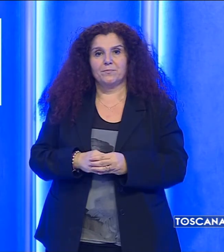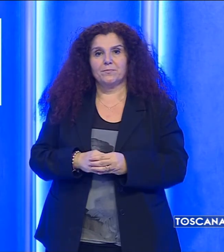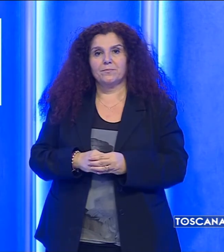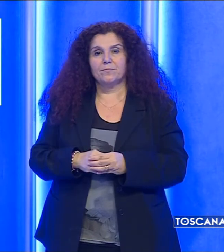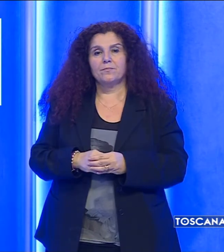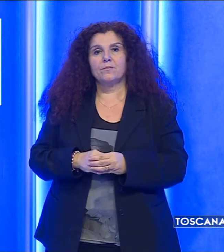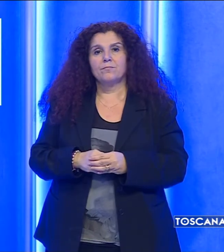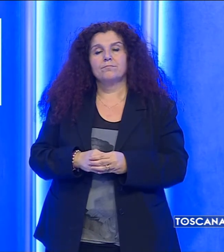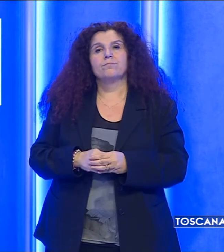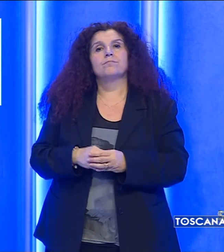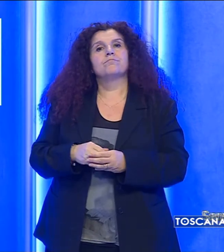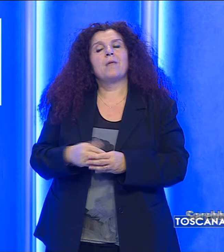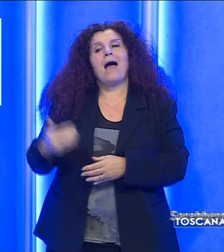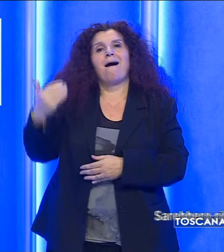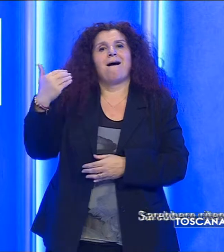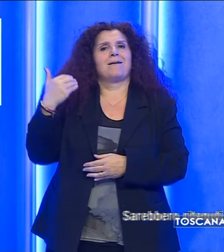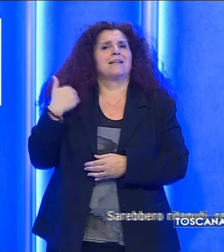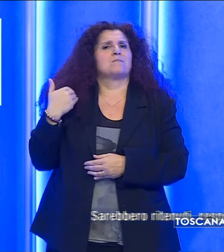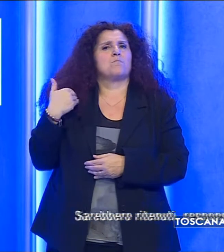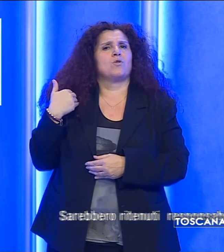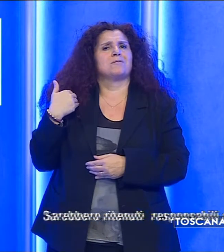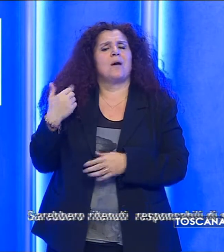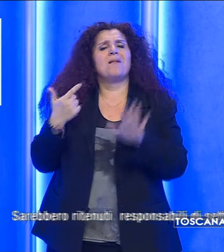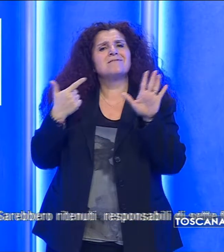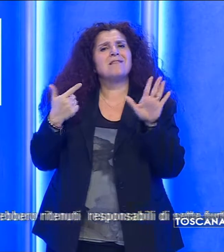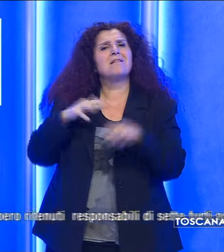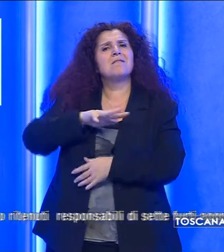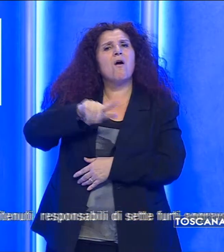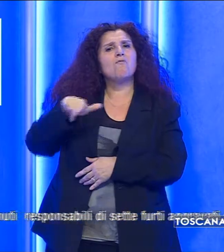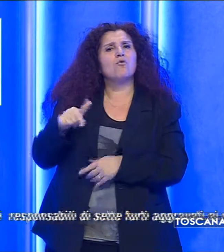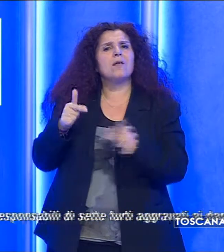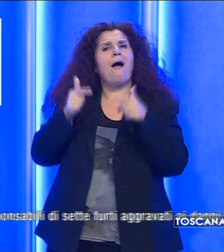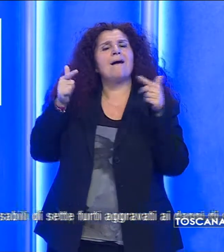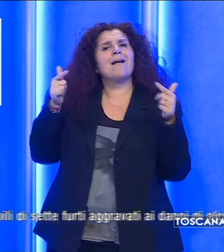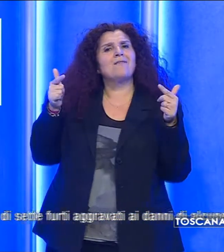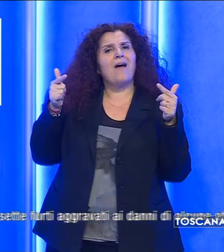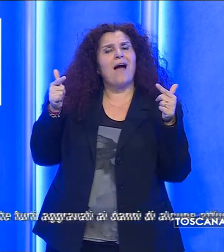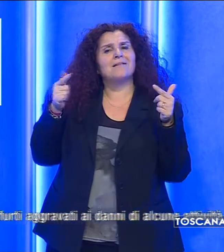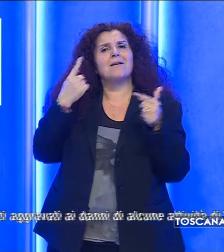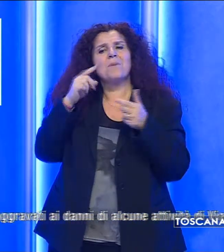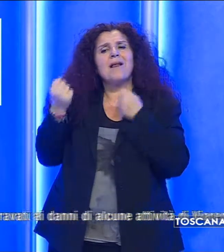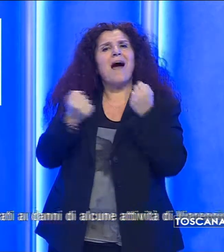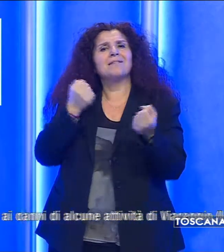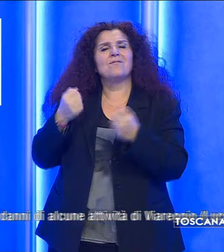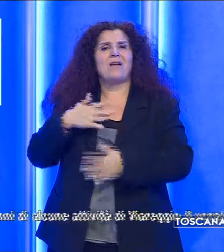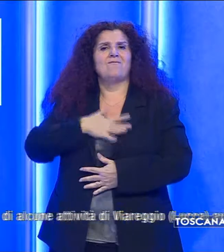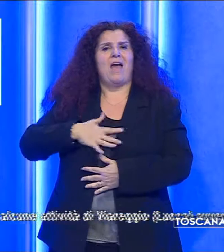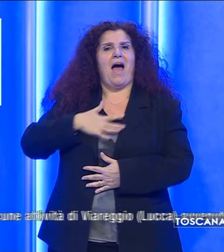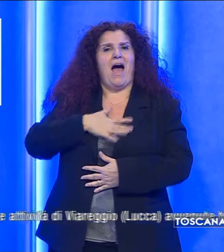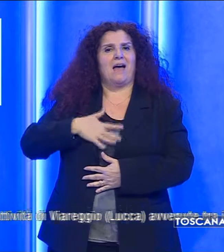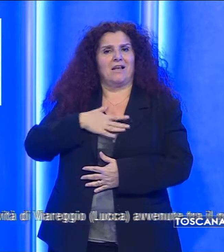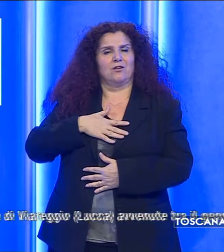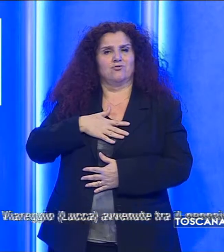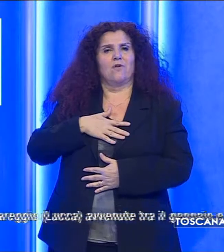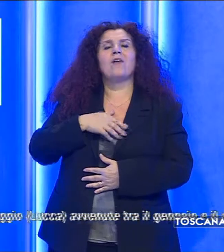Sarebbero ritenuti responsabili di certe furti aggravati ai danni di alcune attività di Viareggio avvenute